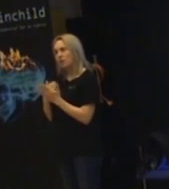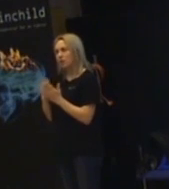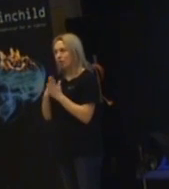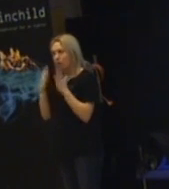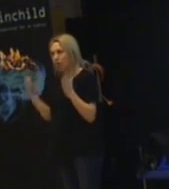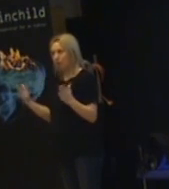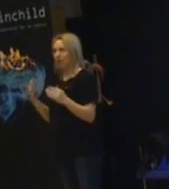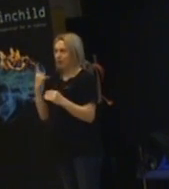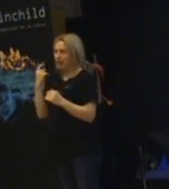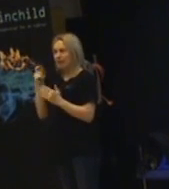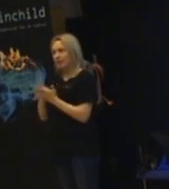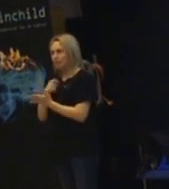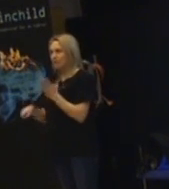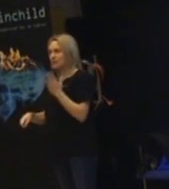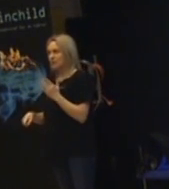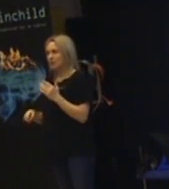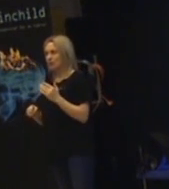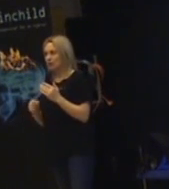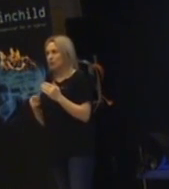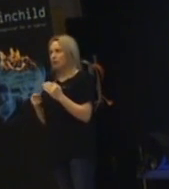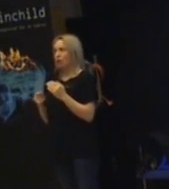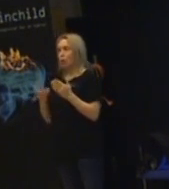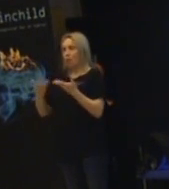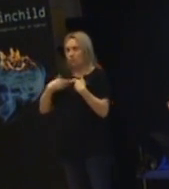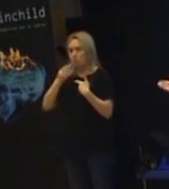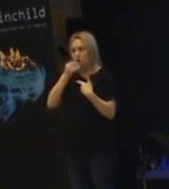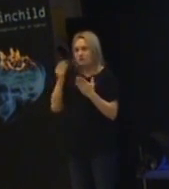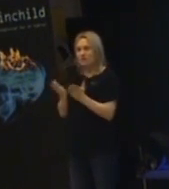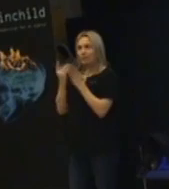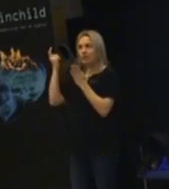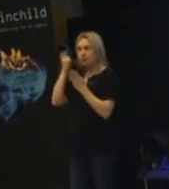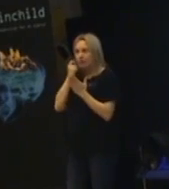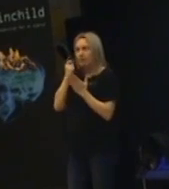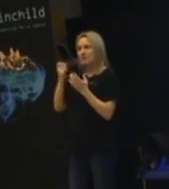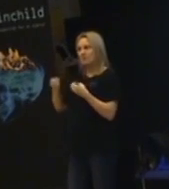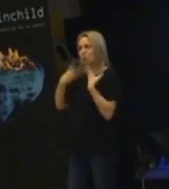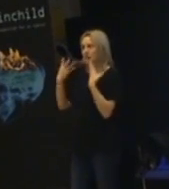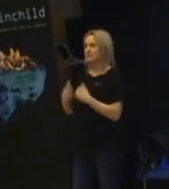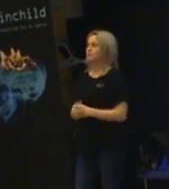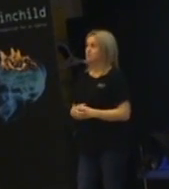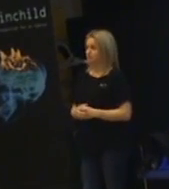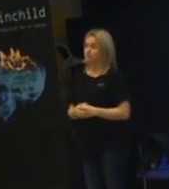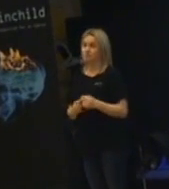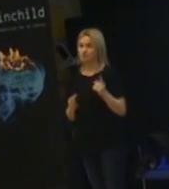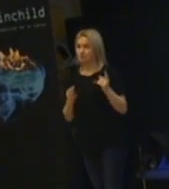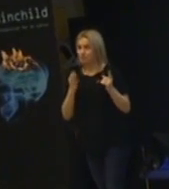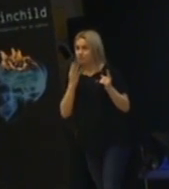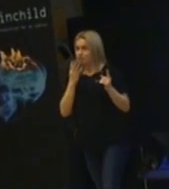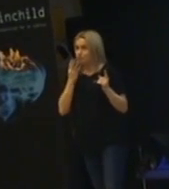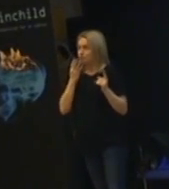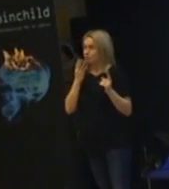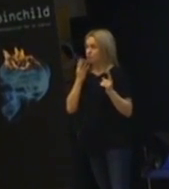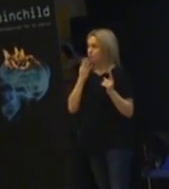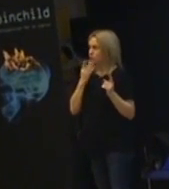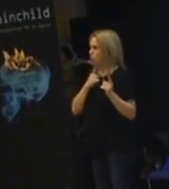Det är vårt knep för att få i mat och stimulans. Och det är också. För vi har pratat jättemycket om låga effektivt bemötande på